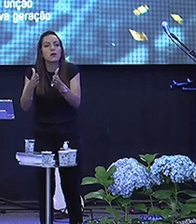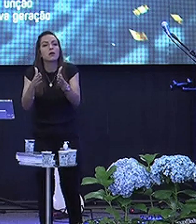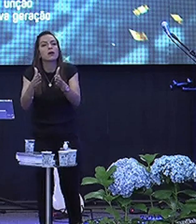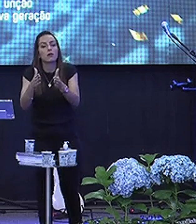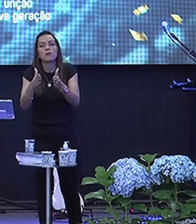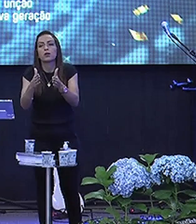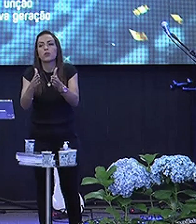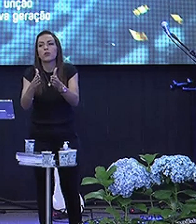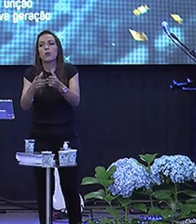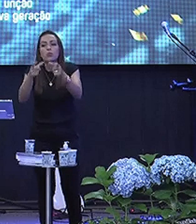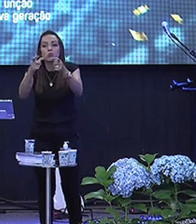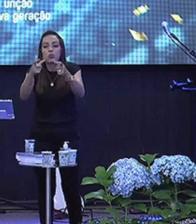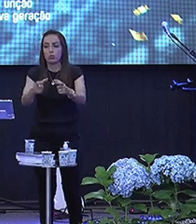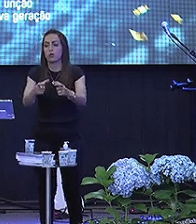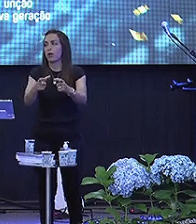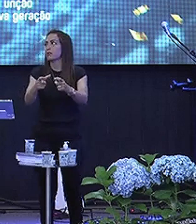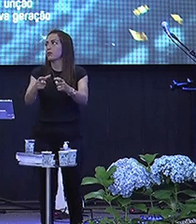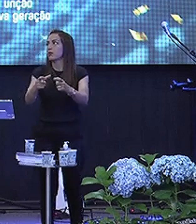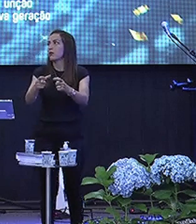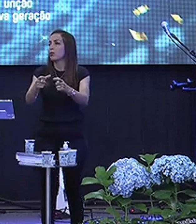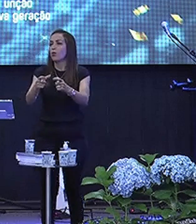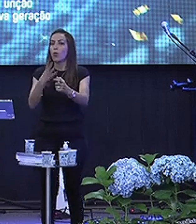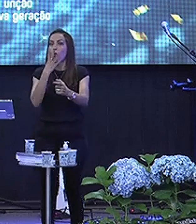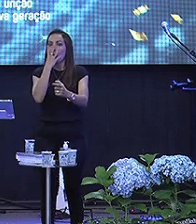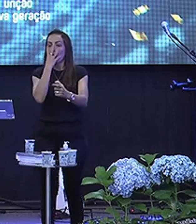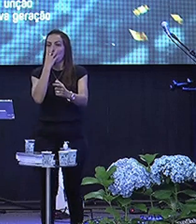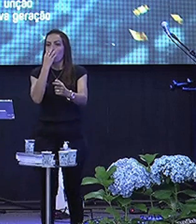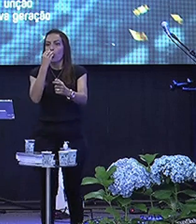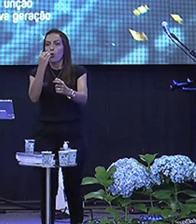Tem um outro lugar Que está o lobo